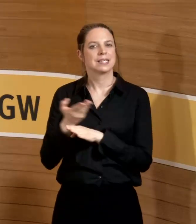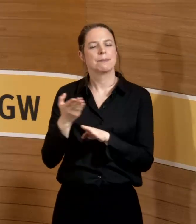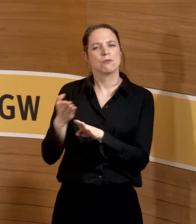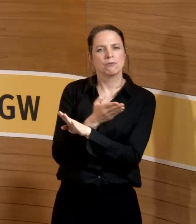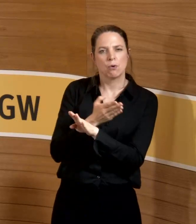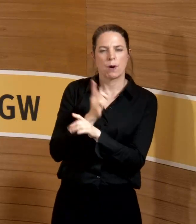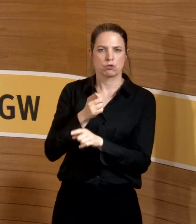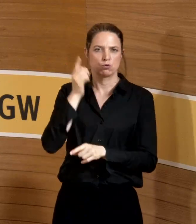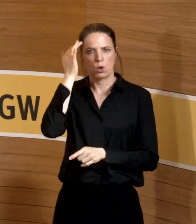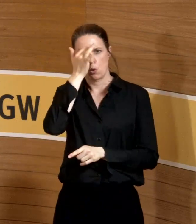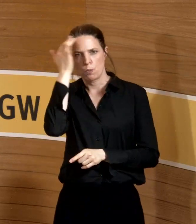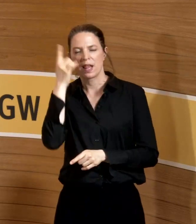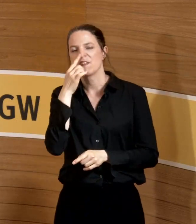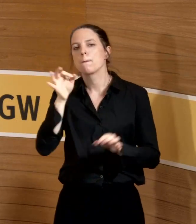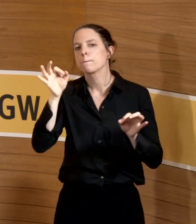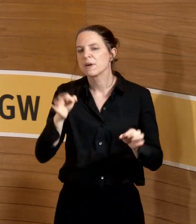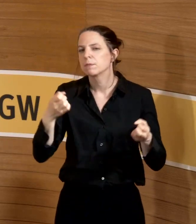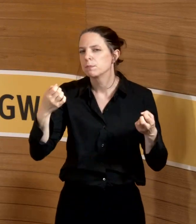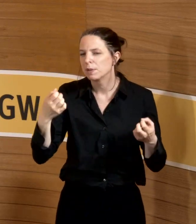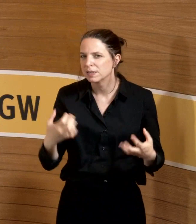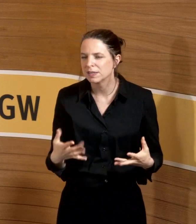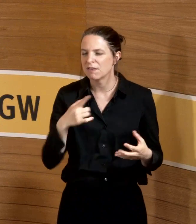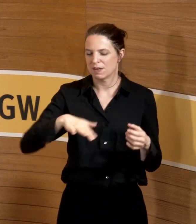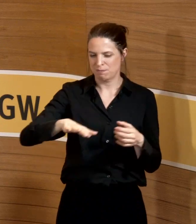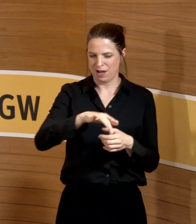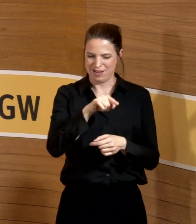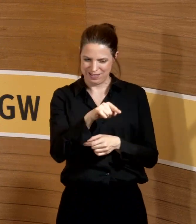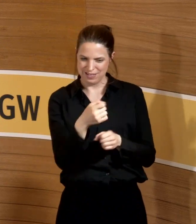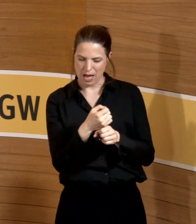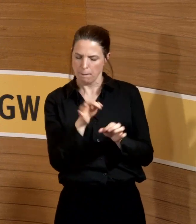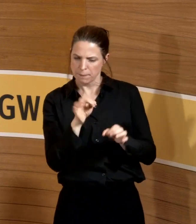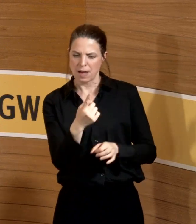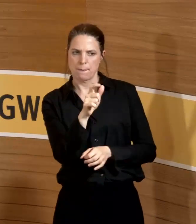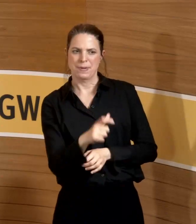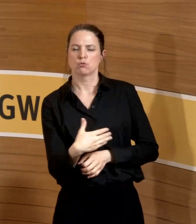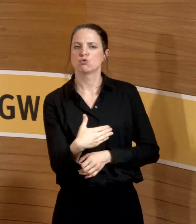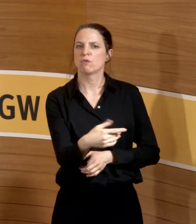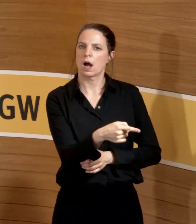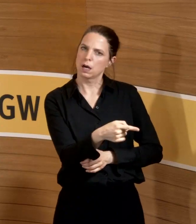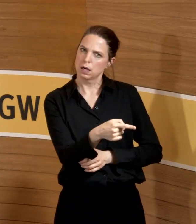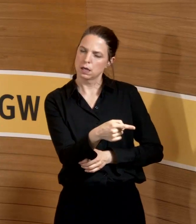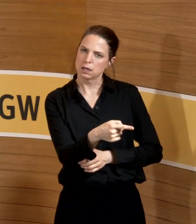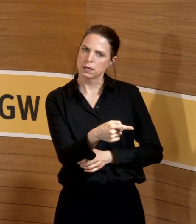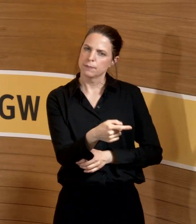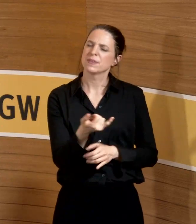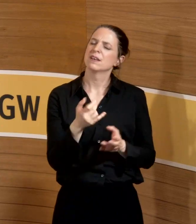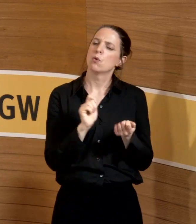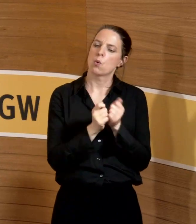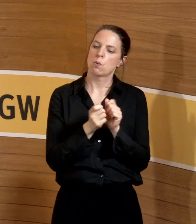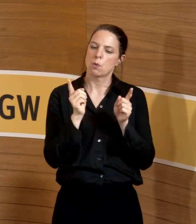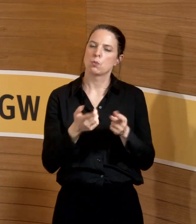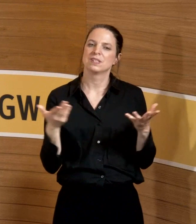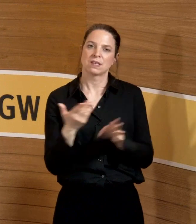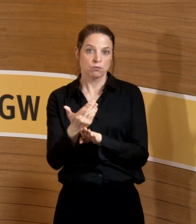Gedanken machen soll, was wäre, wenn auf diesem Arbeitsplatz eine Schwangere tätig wäre, was müsste ich dann alles verändern?